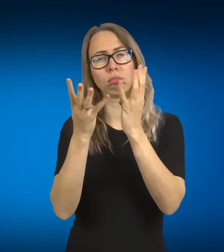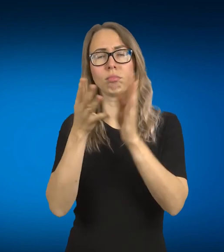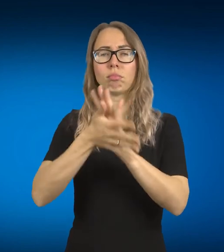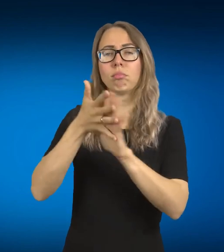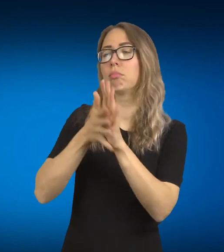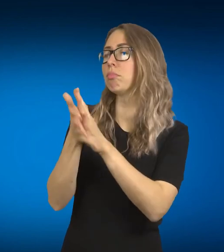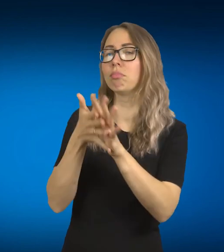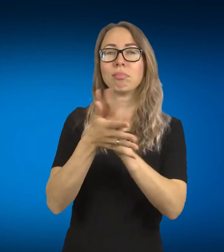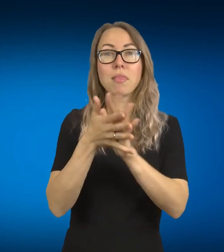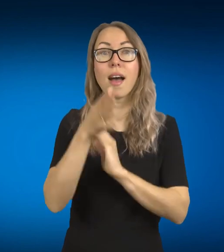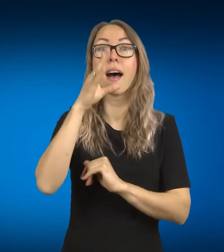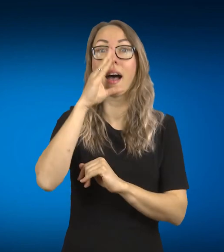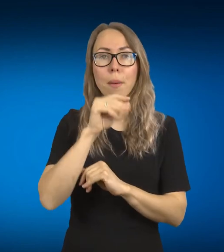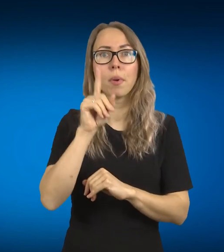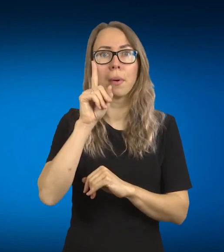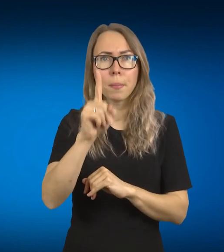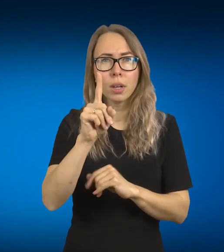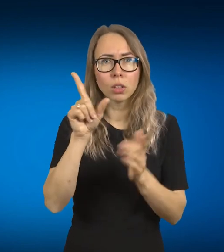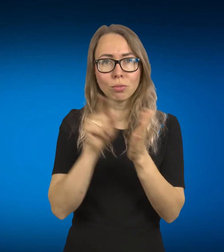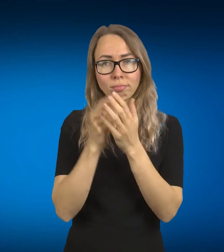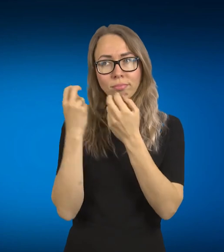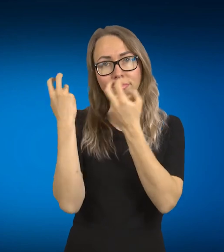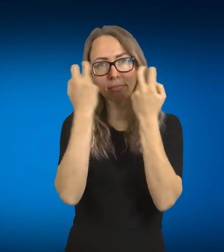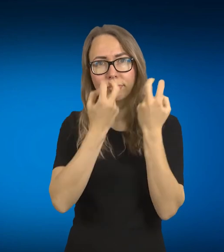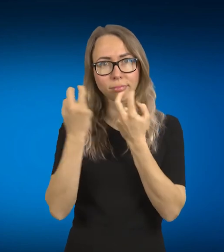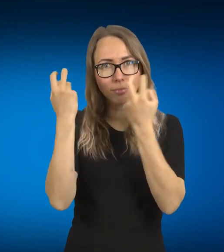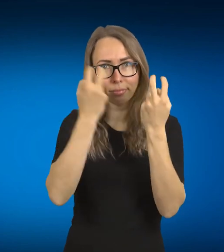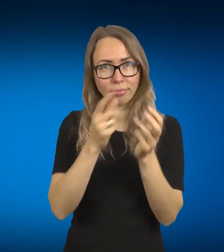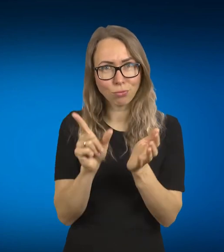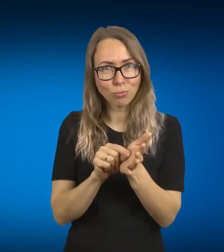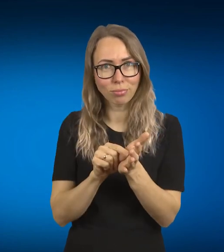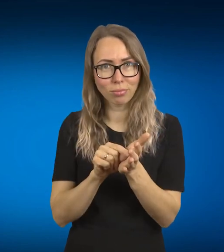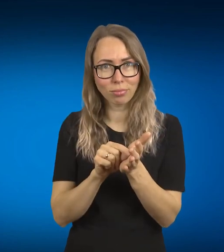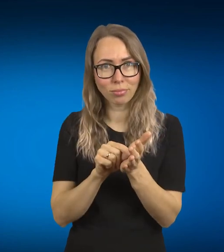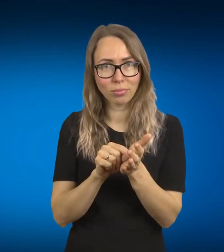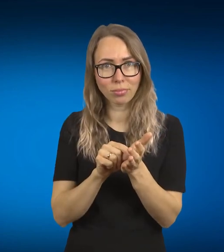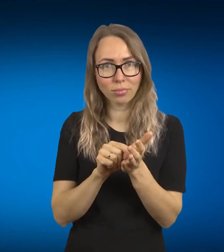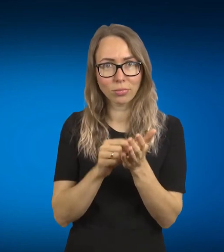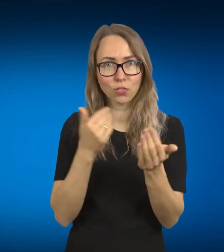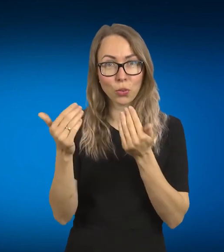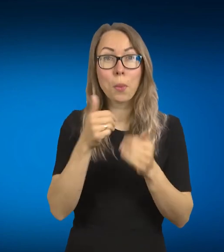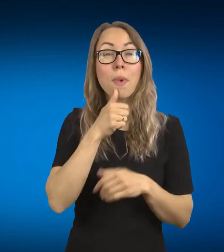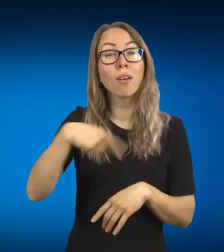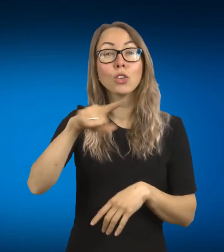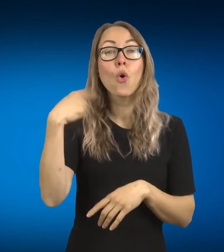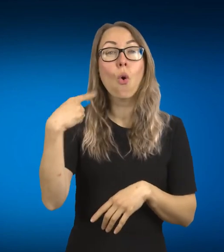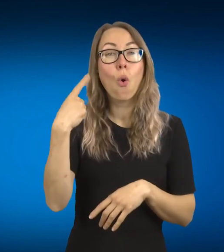šaudai akimis ir turi, ką iš tikrųjų mes girdinti jį dažnai prarandam. Mes tiesiog